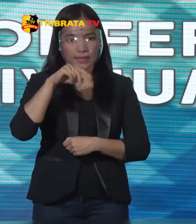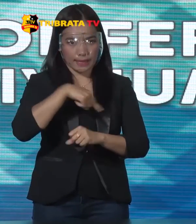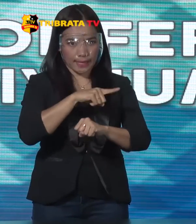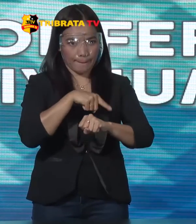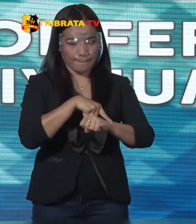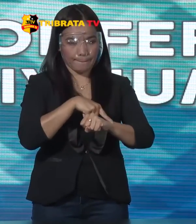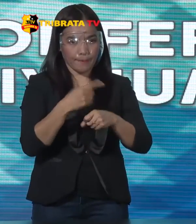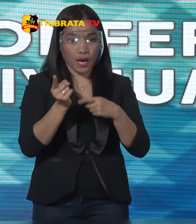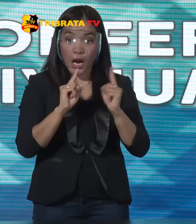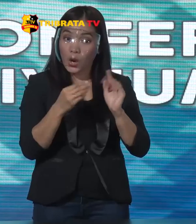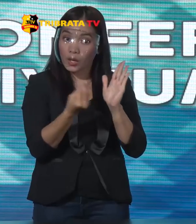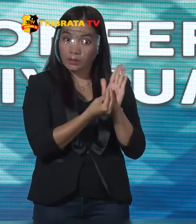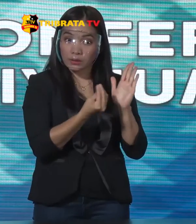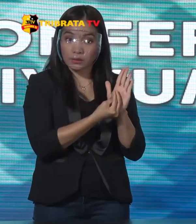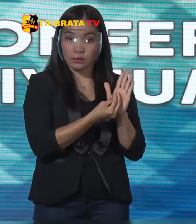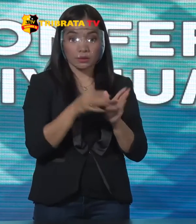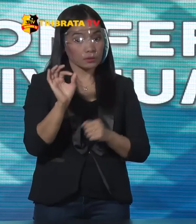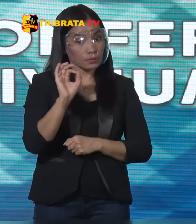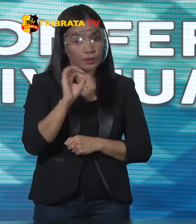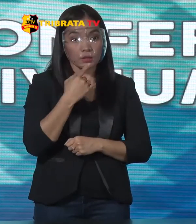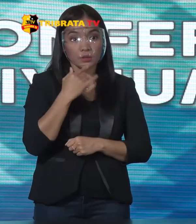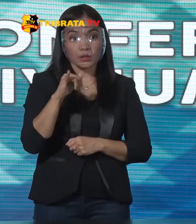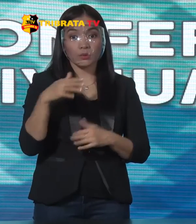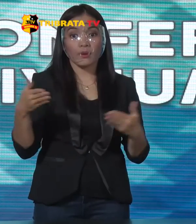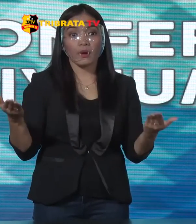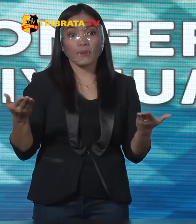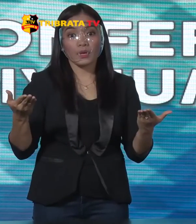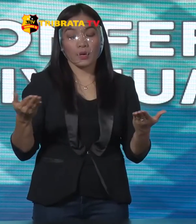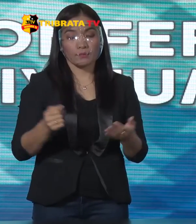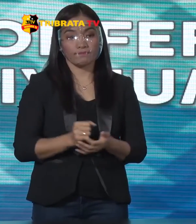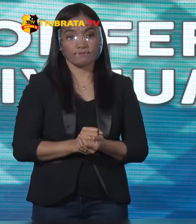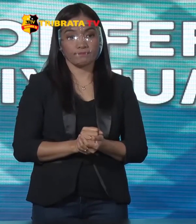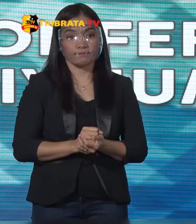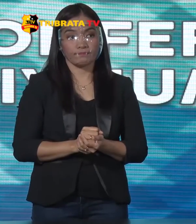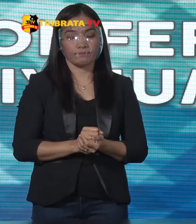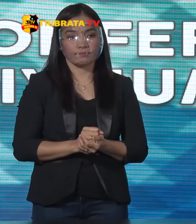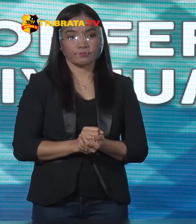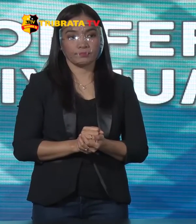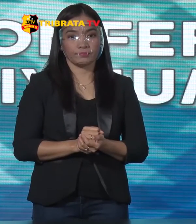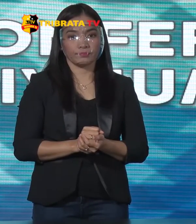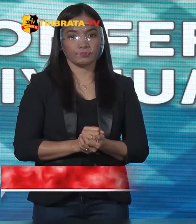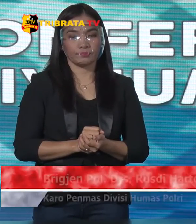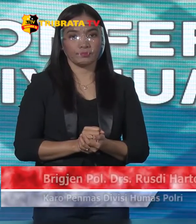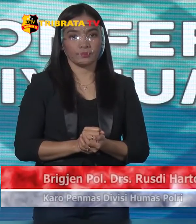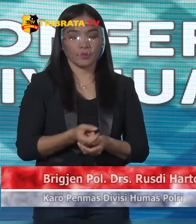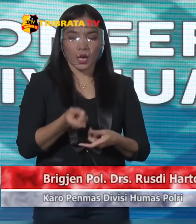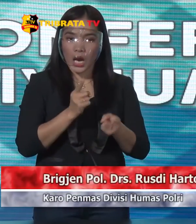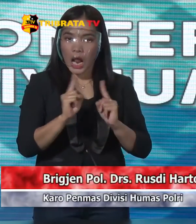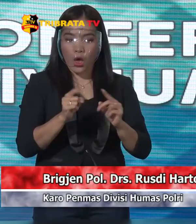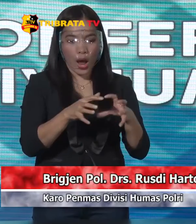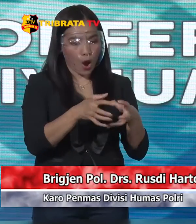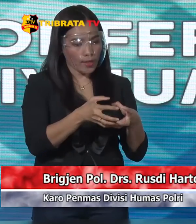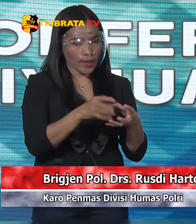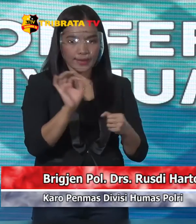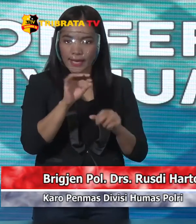jam Kalau Pada kenyataannya Tidak seperti itu Apa dampaknya Pak Ya tentunya Kalau anggota Tidak